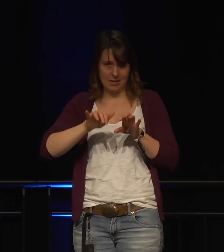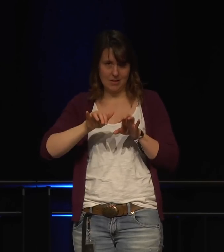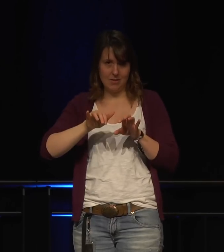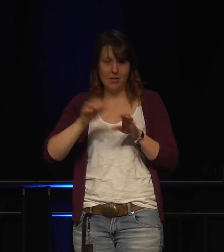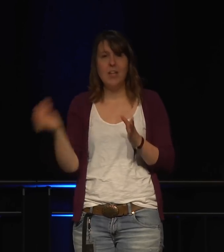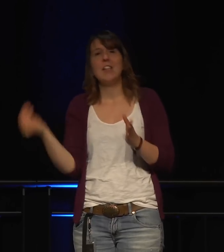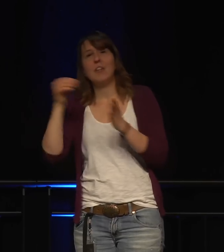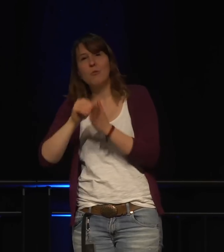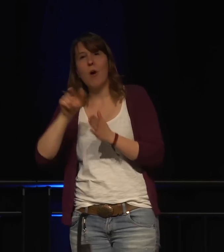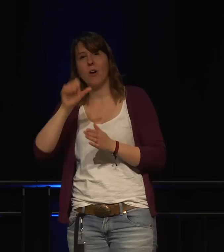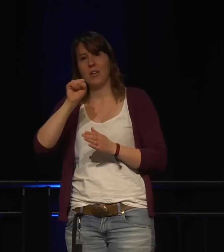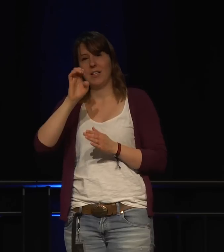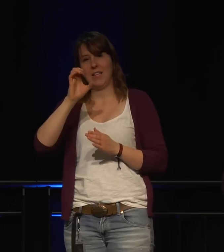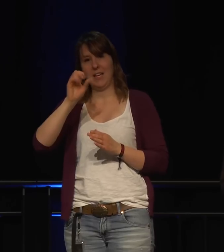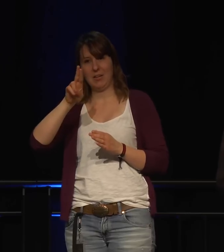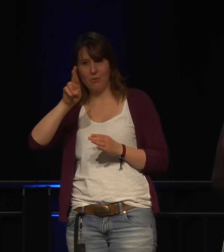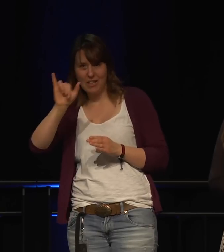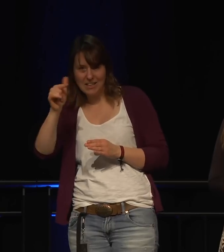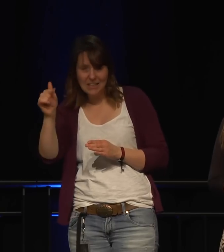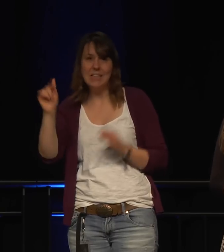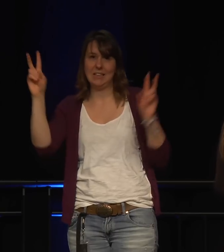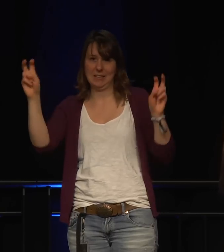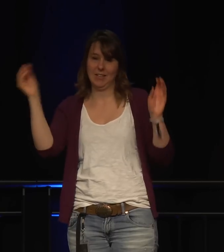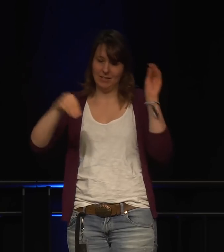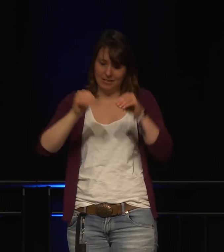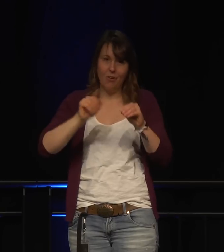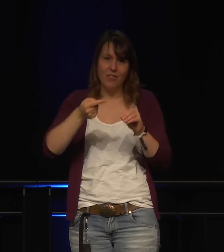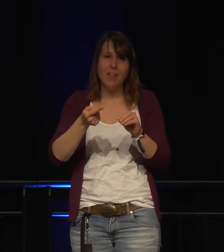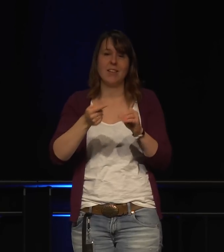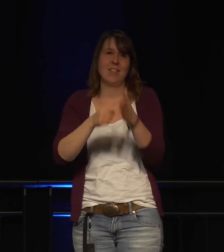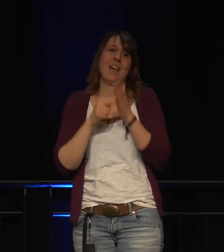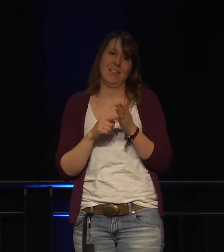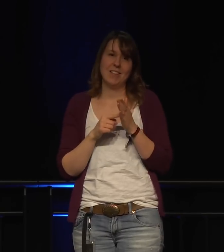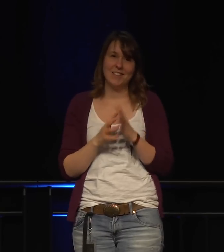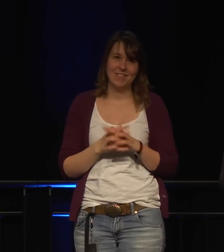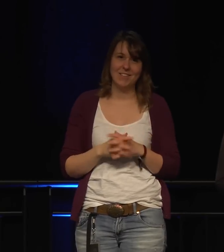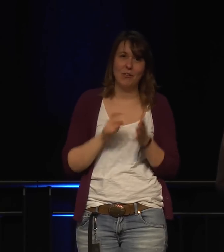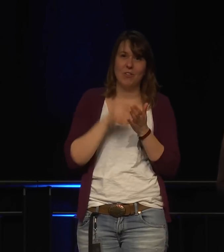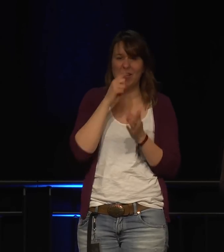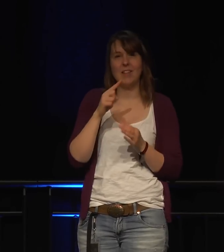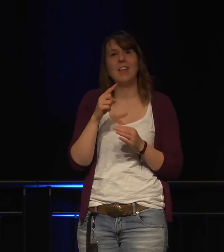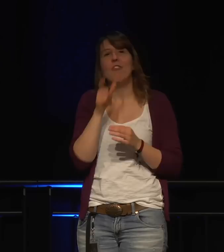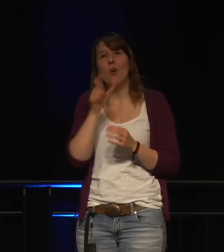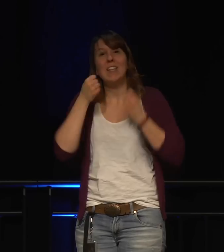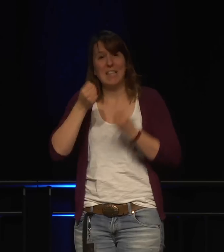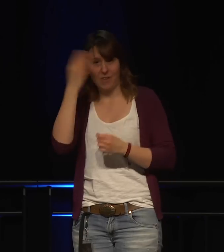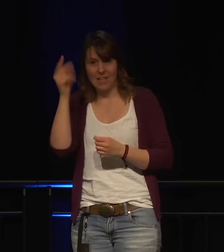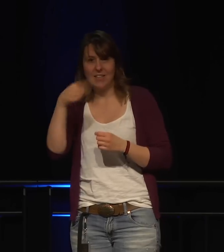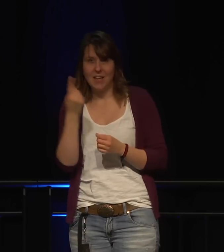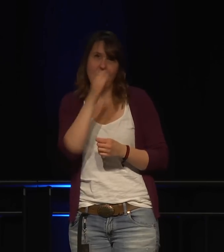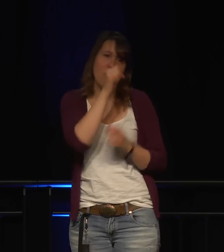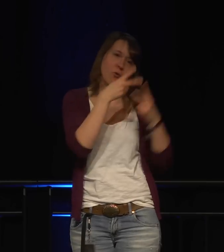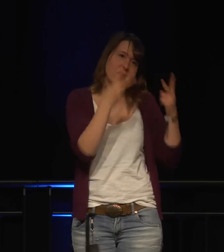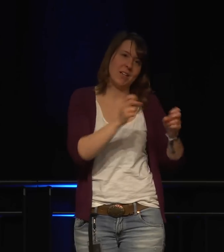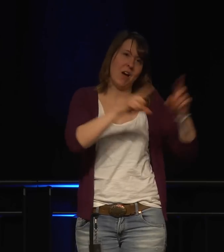und Security. Aber sonst kommt ja, Vorsicht, Blowjob Injection Security, sonst kommt ihr auf die